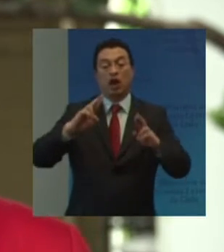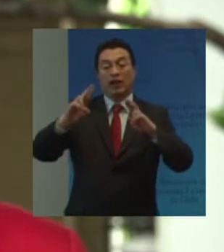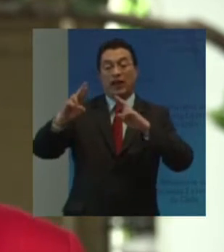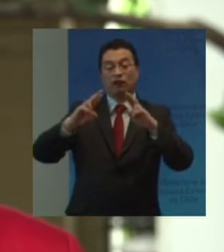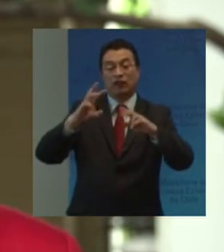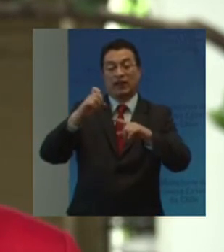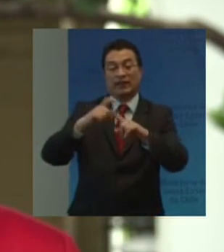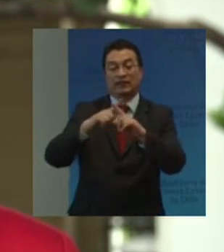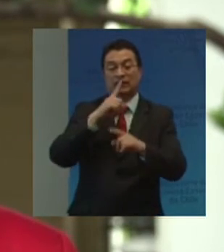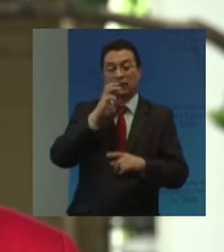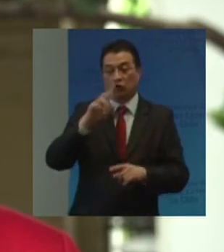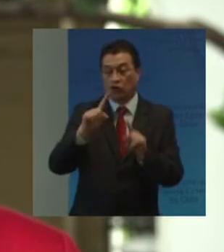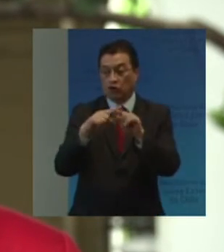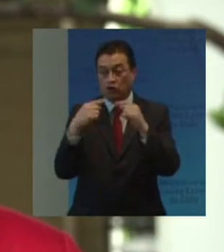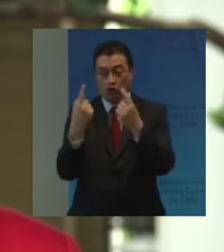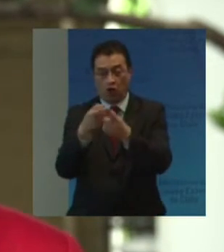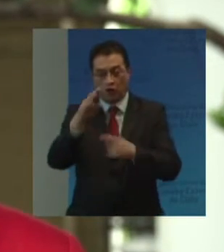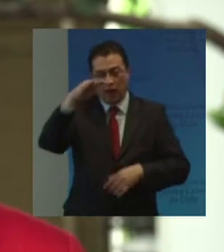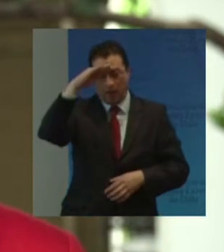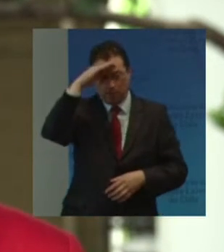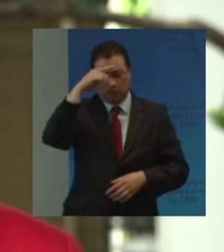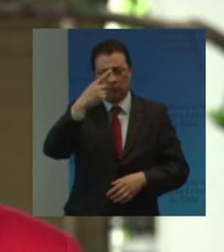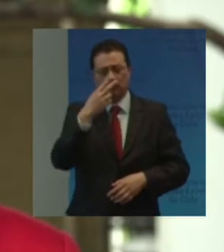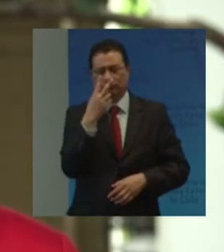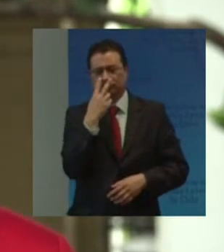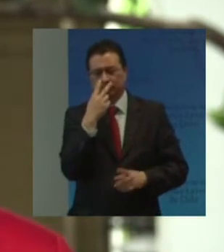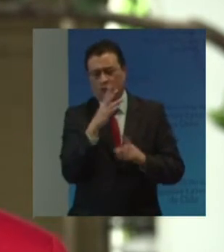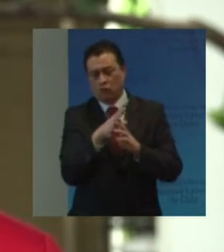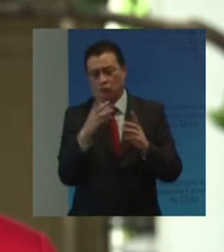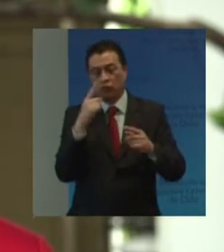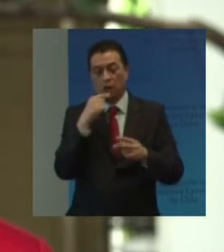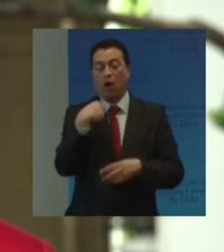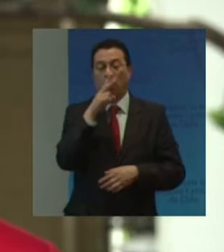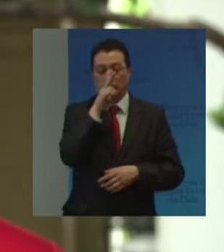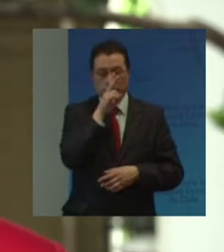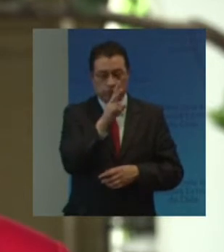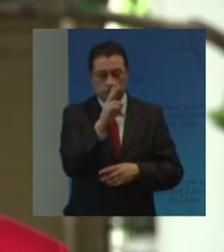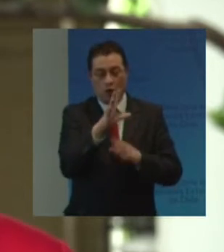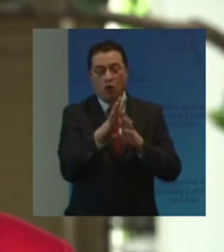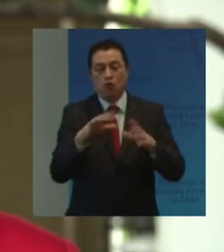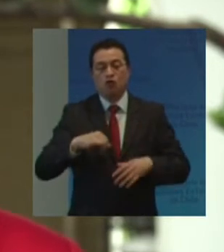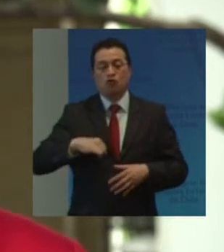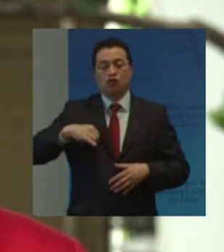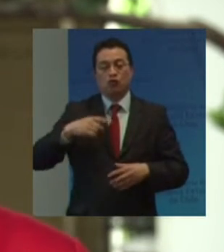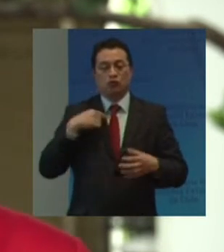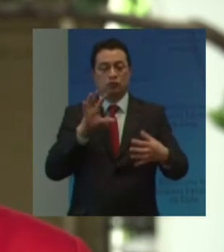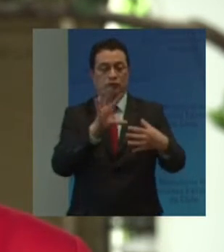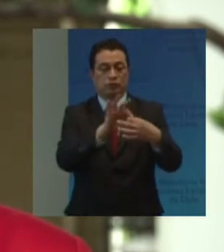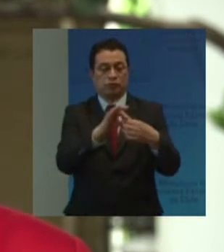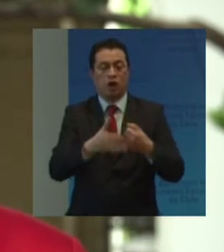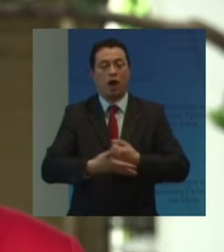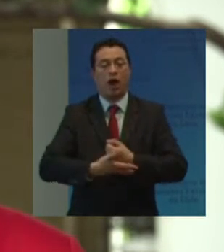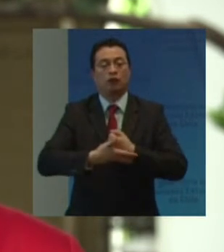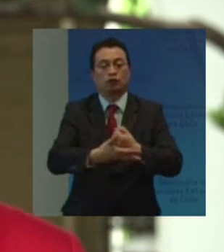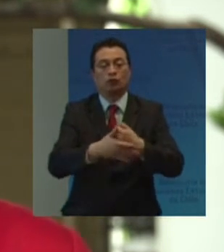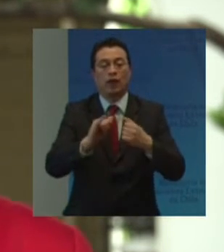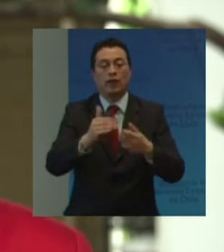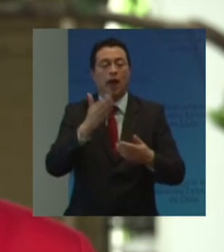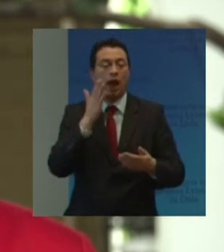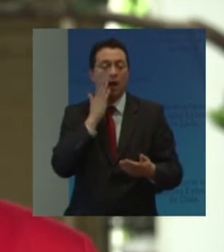Todos ellos Expertos De gran renombre Y con quienes Nos honra Mantener fuertes lazos De cooperación Y amistad